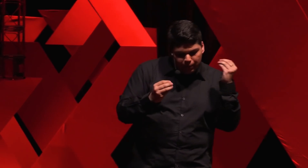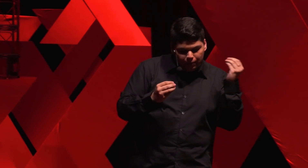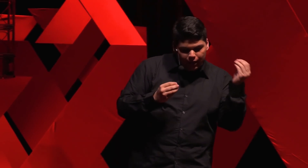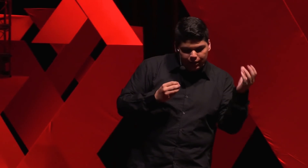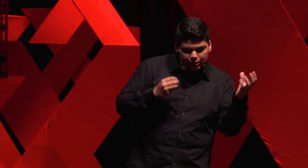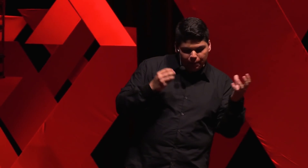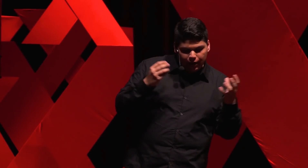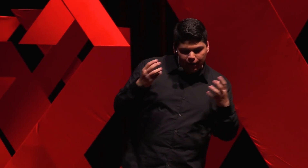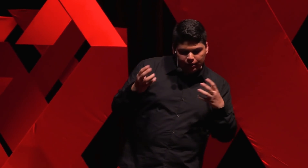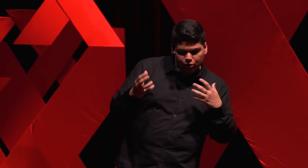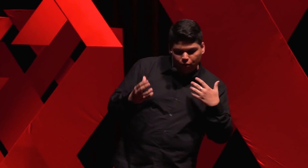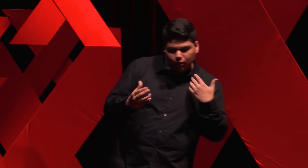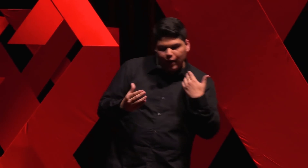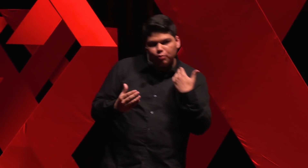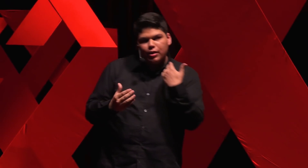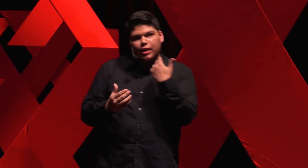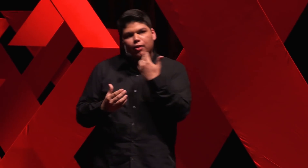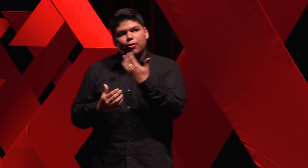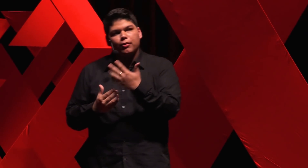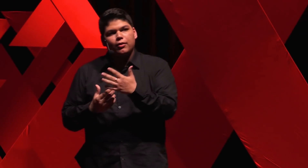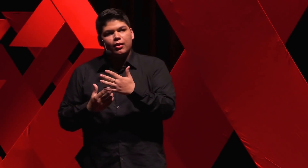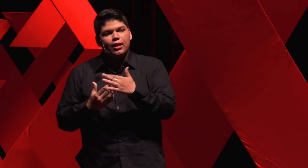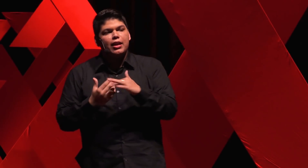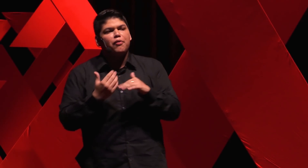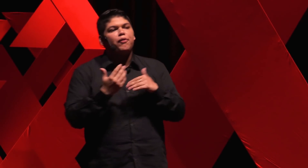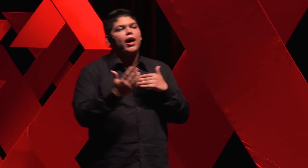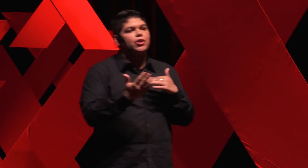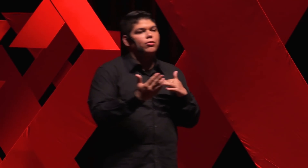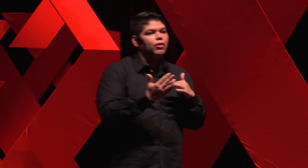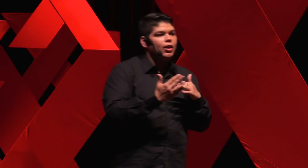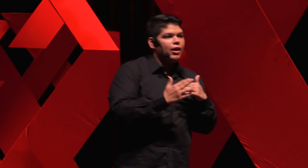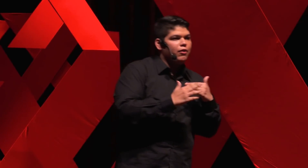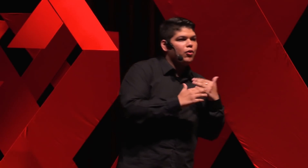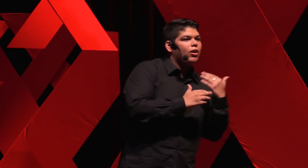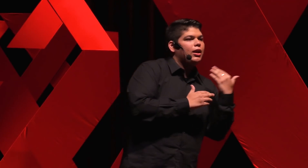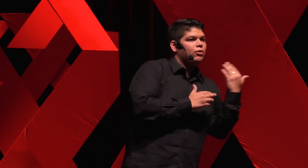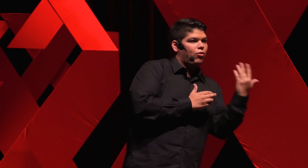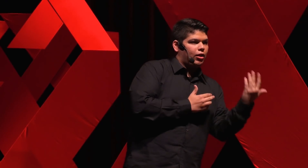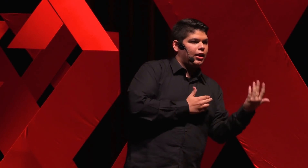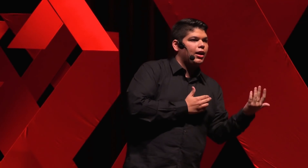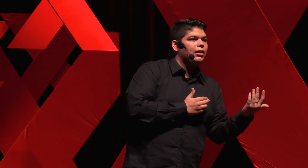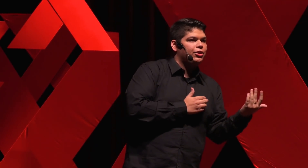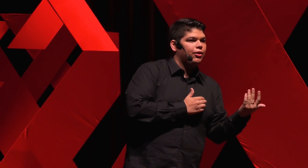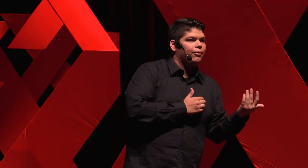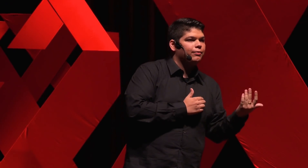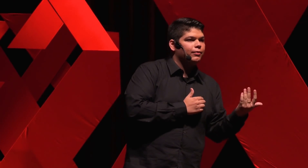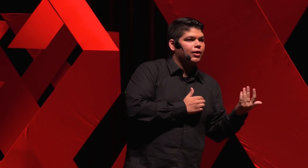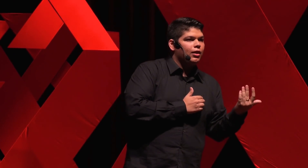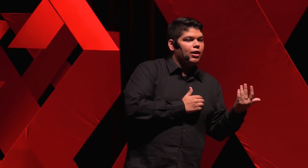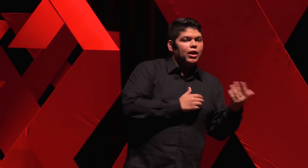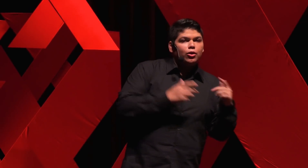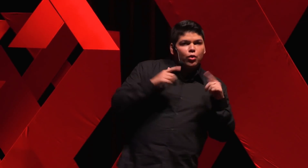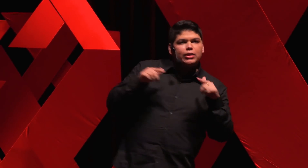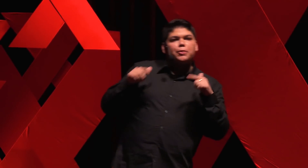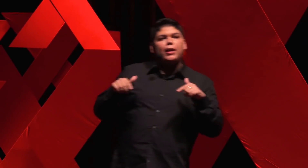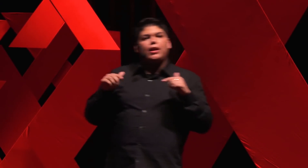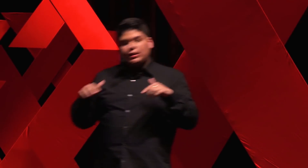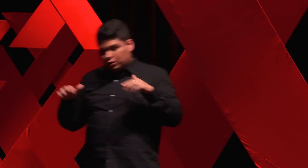primeiras experiências com o lado negro, nefasto, e violento da religião. E duas experiências